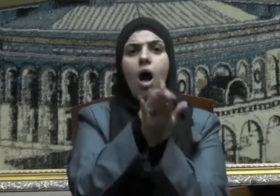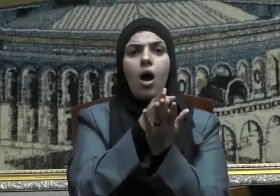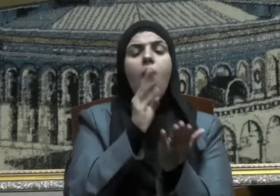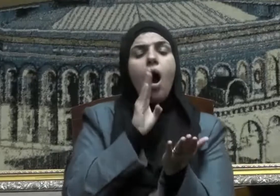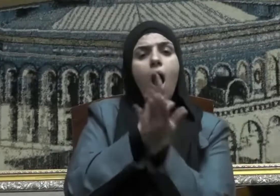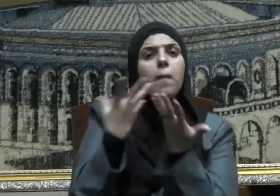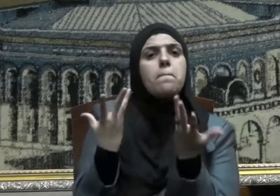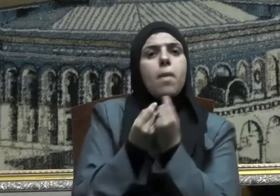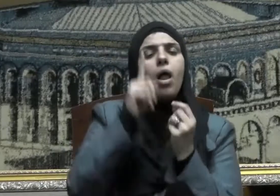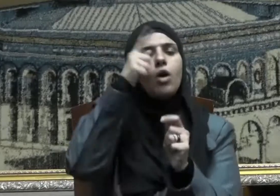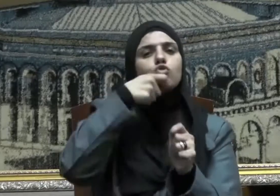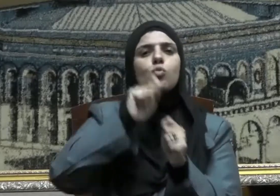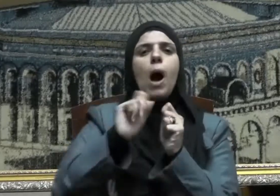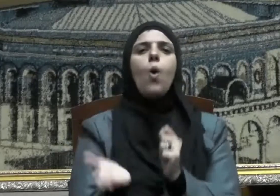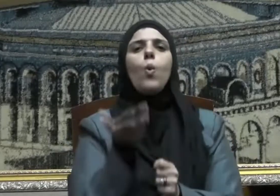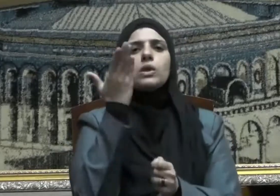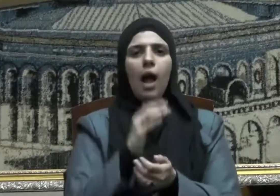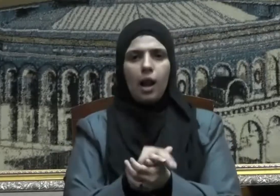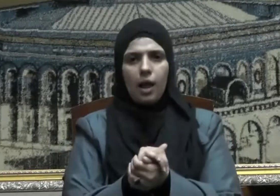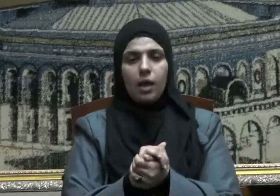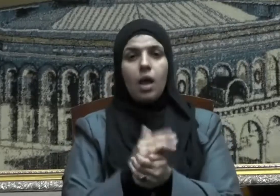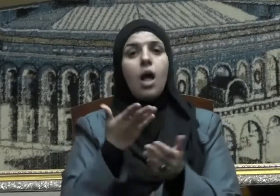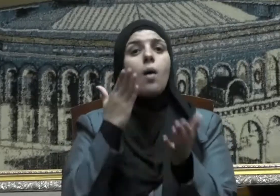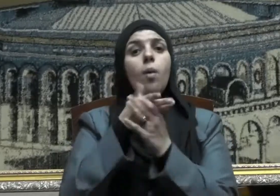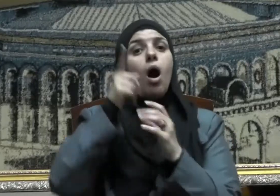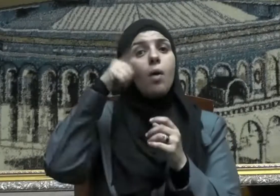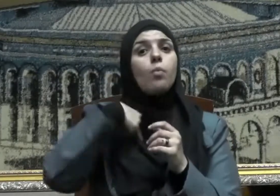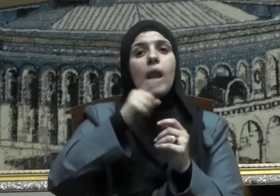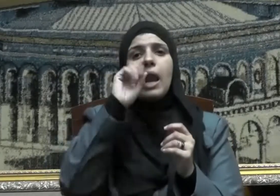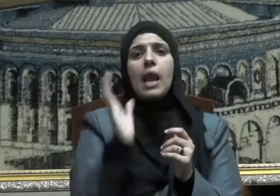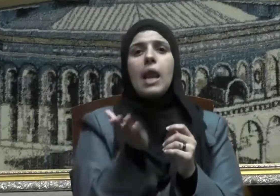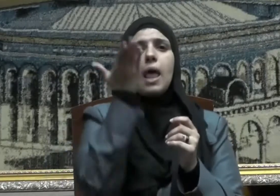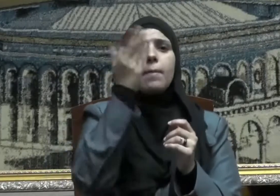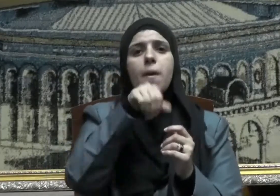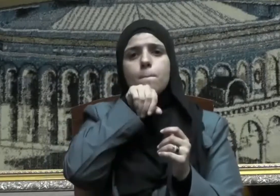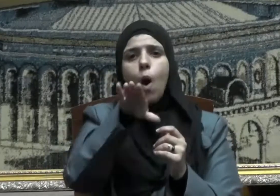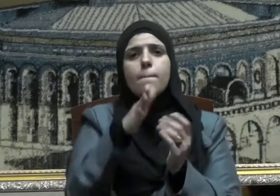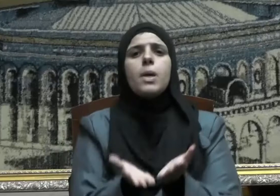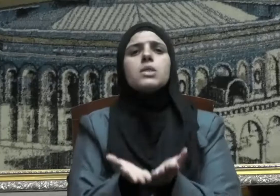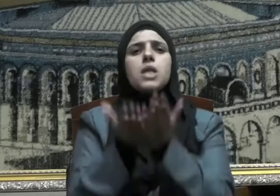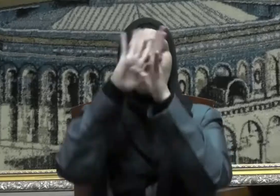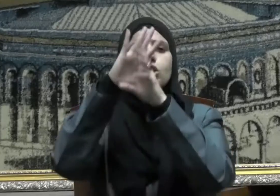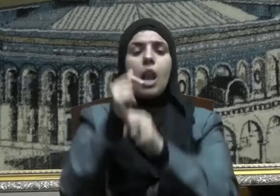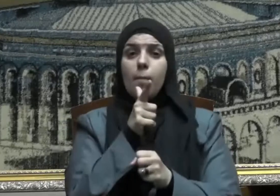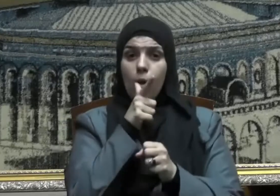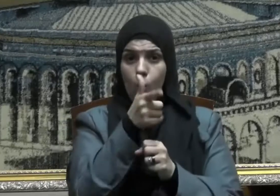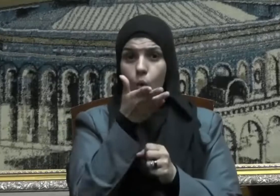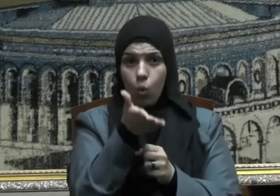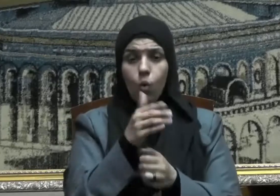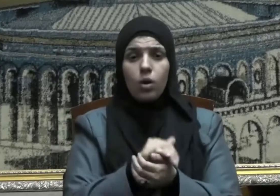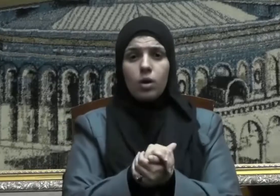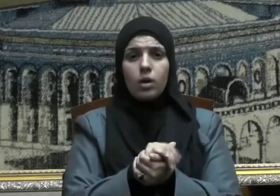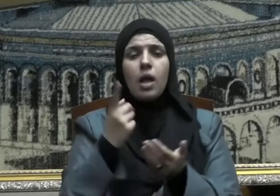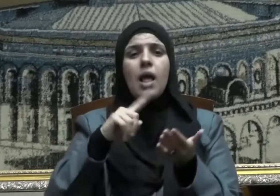إجلال الحق سبحانه وتعالى حيث يقول نبينا صلى الله عليه وسلم